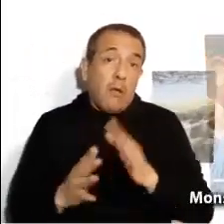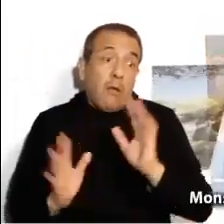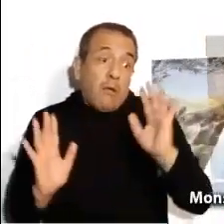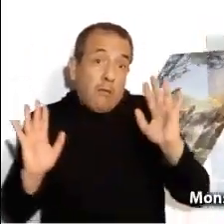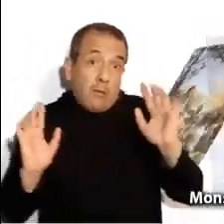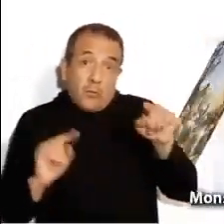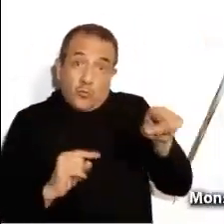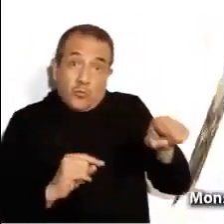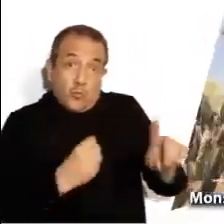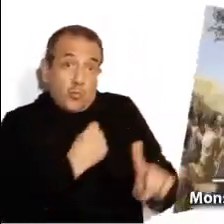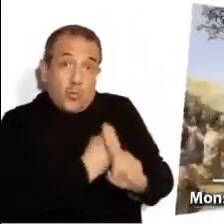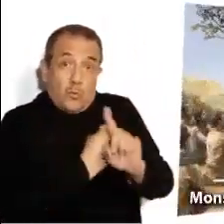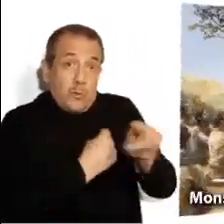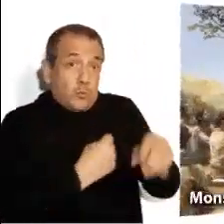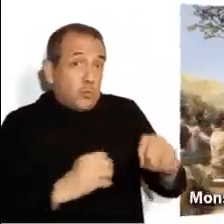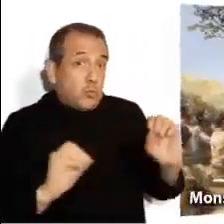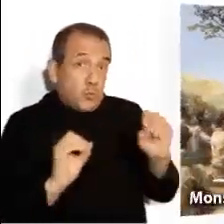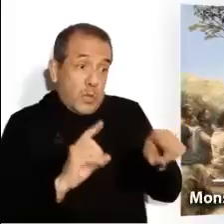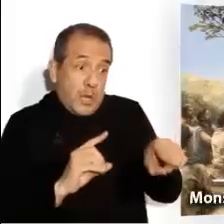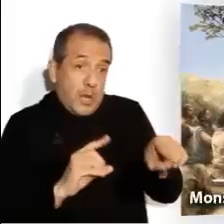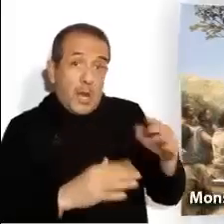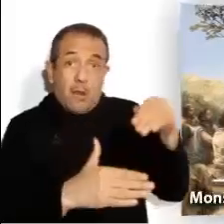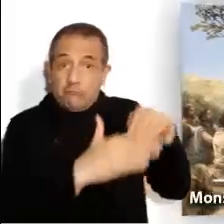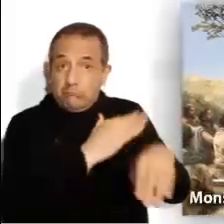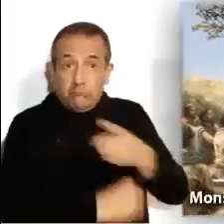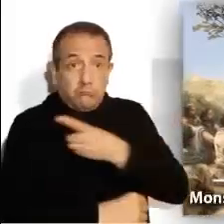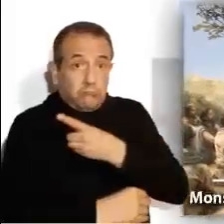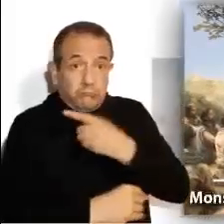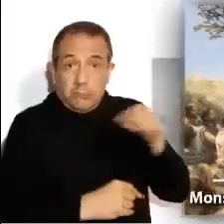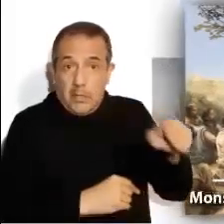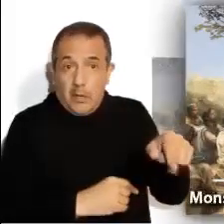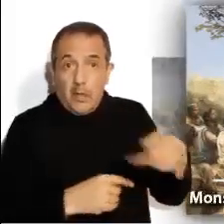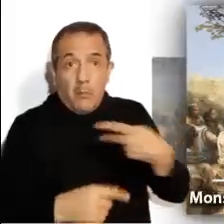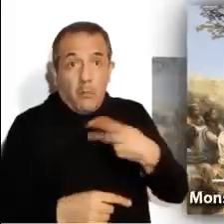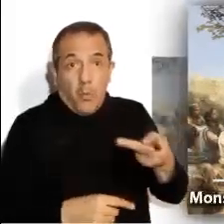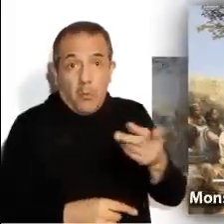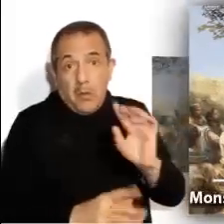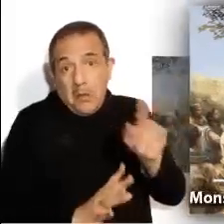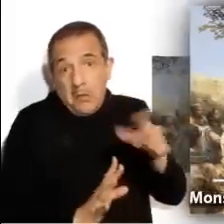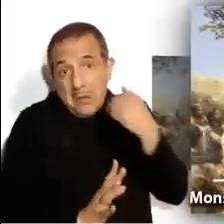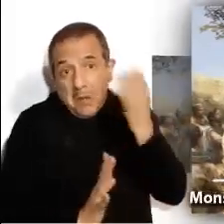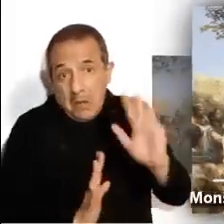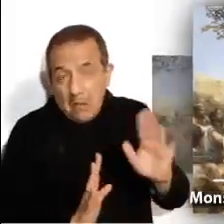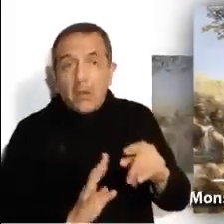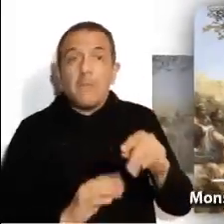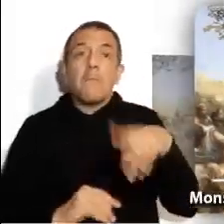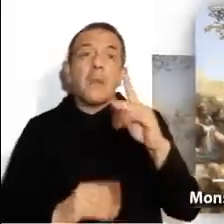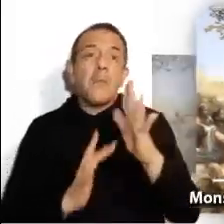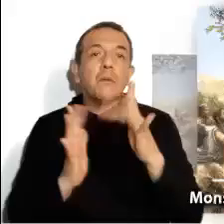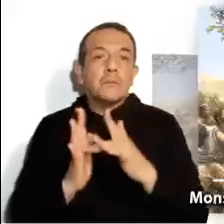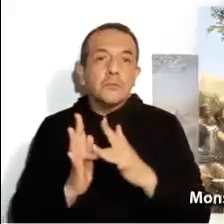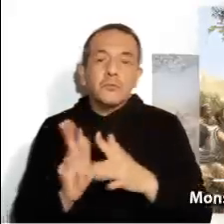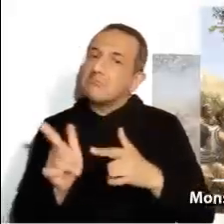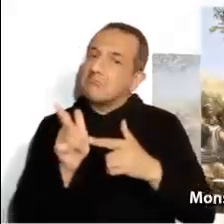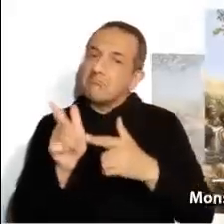o el descuido de los demás que provocan sus propias carencias. Sin embargo, Cristo sigue